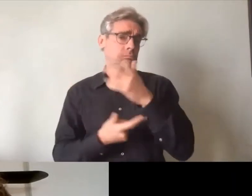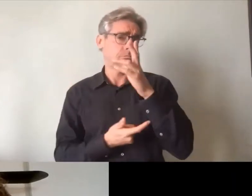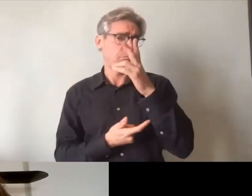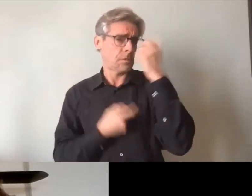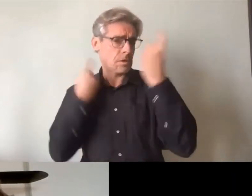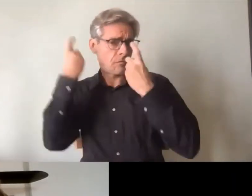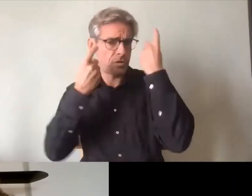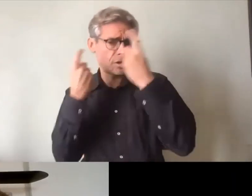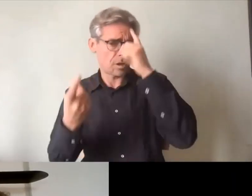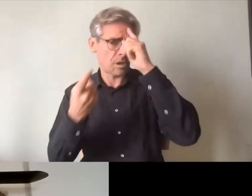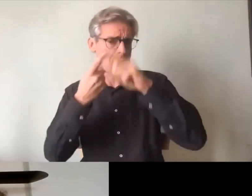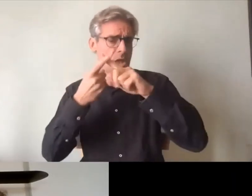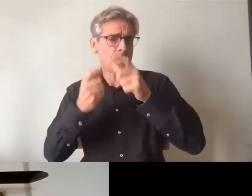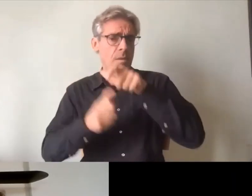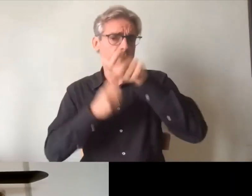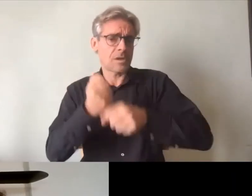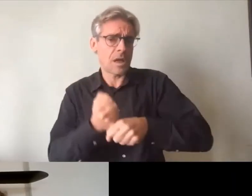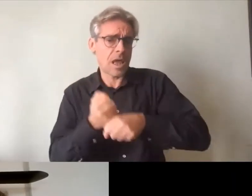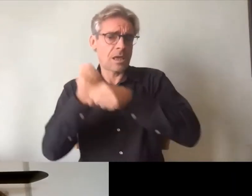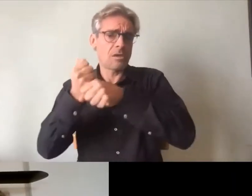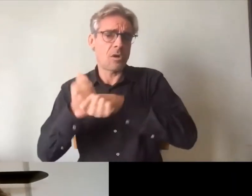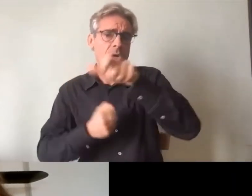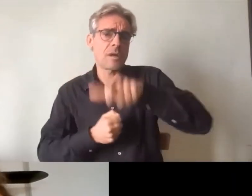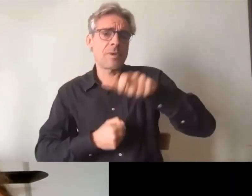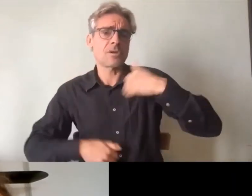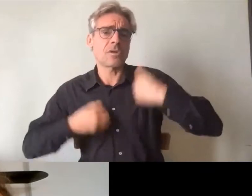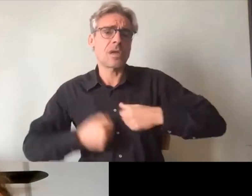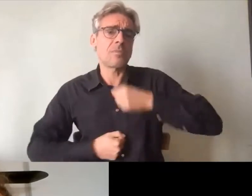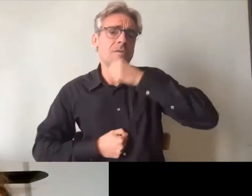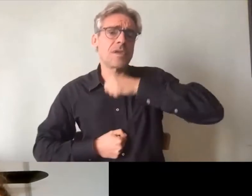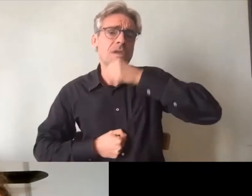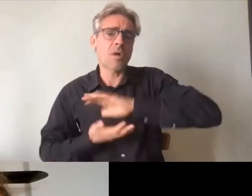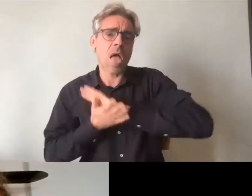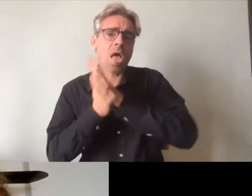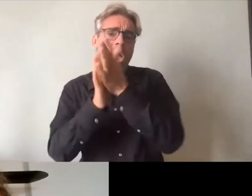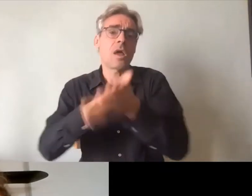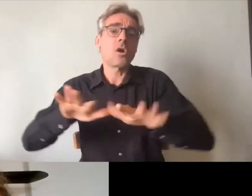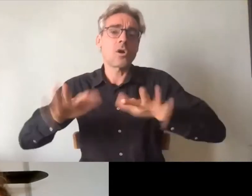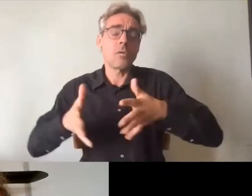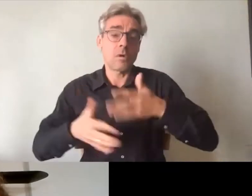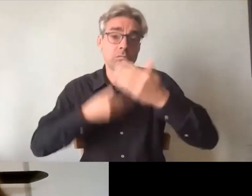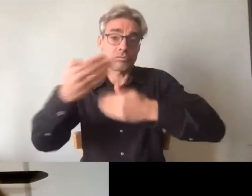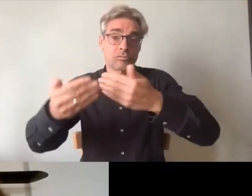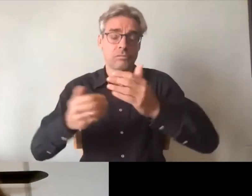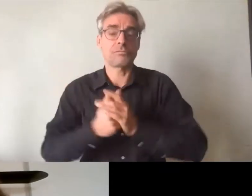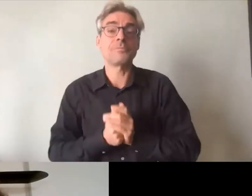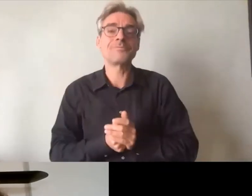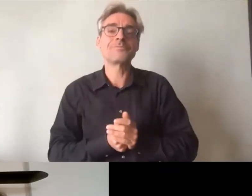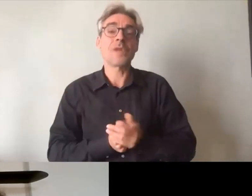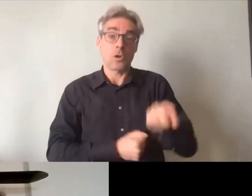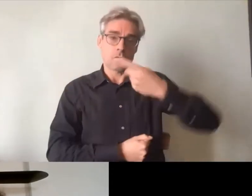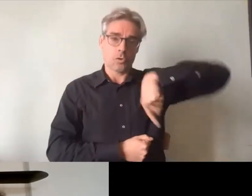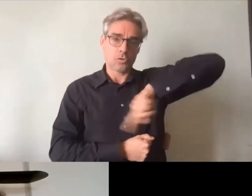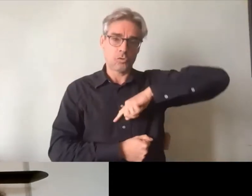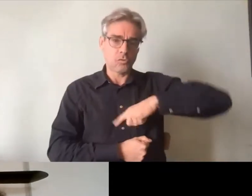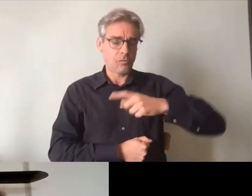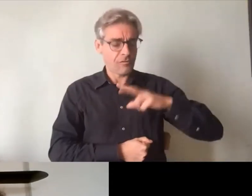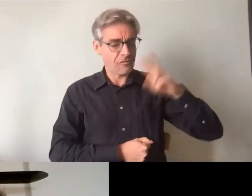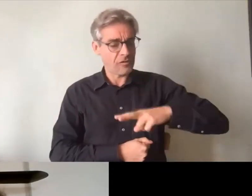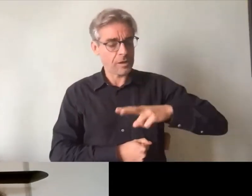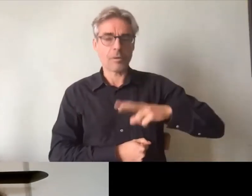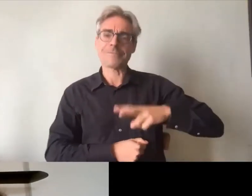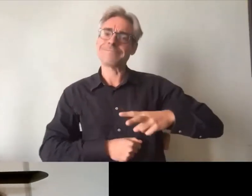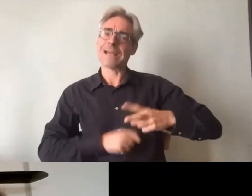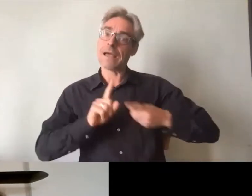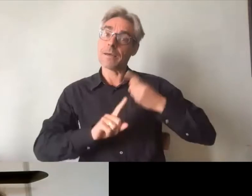sur la question des aidants du vieillissement des personnes handicapées donc on a cette démarche de recherche